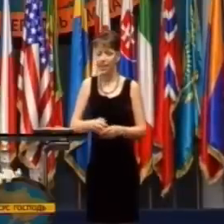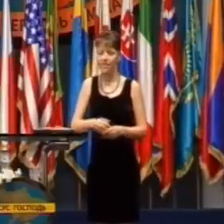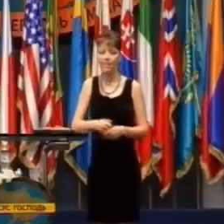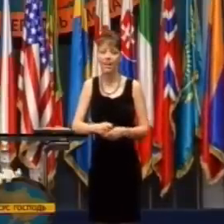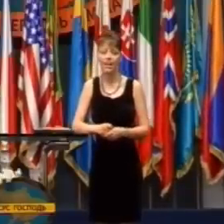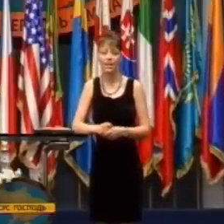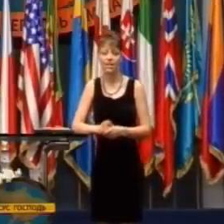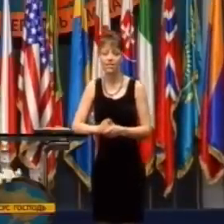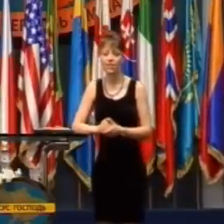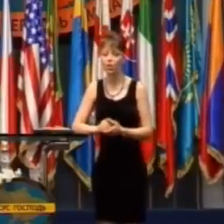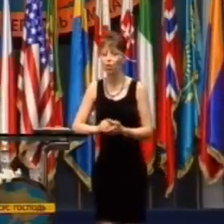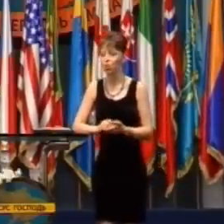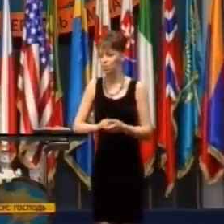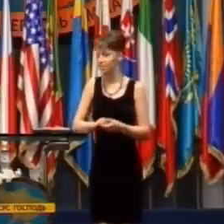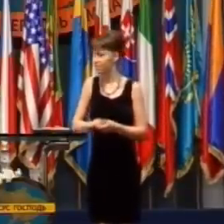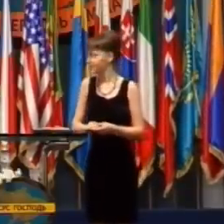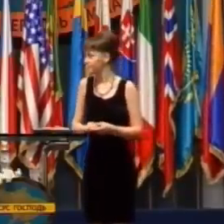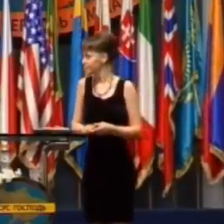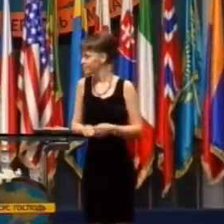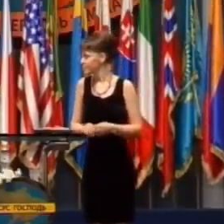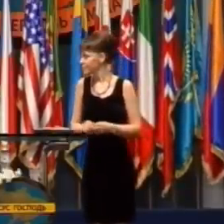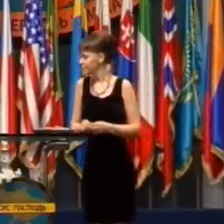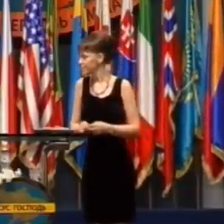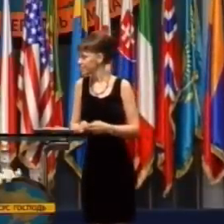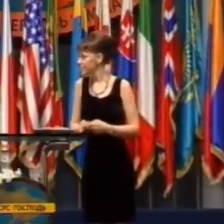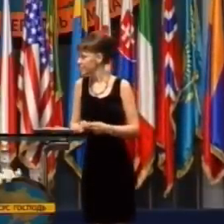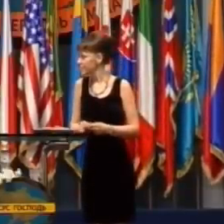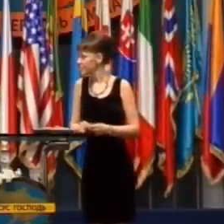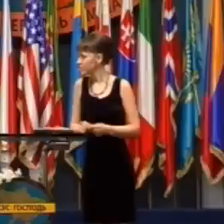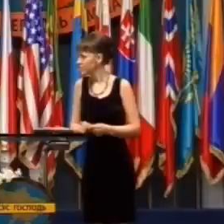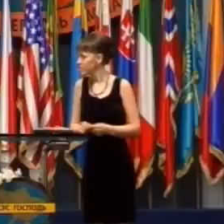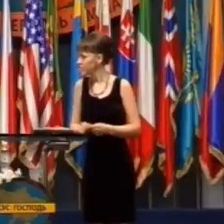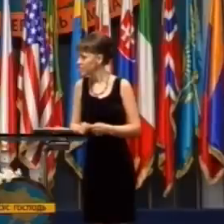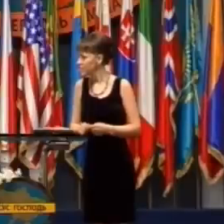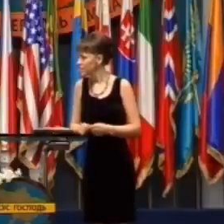Kenneth Hagin zvykol hovoriť takým ľuďom,